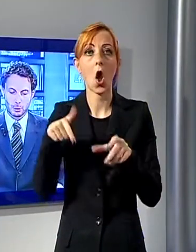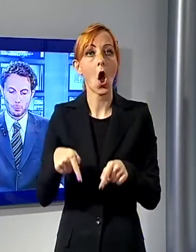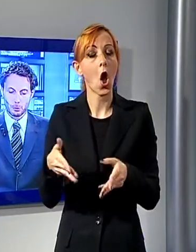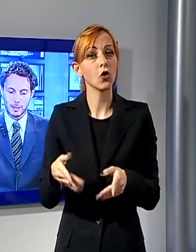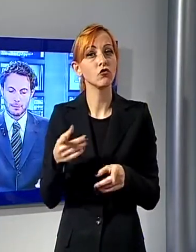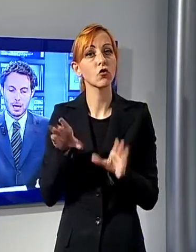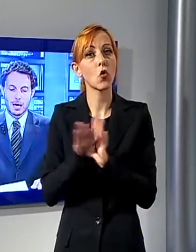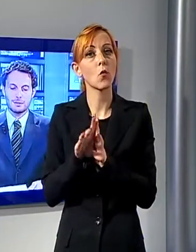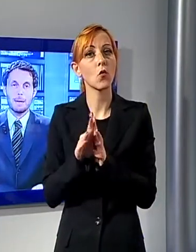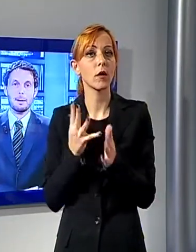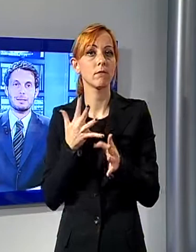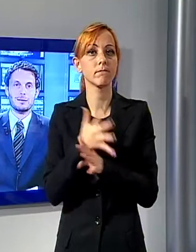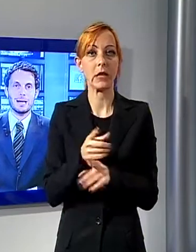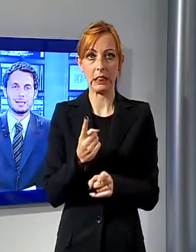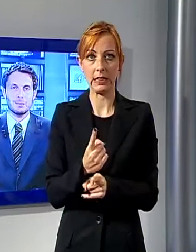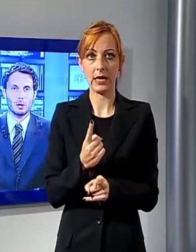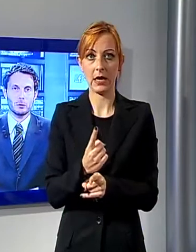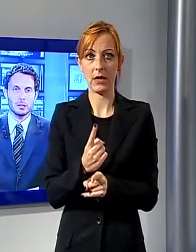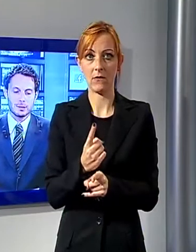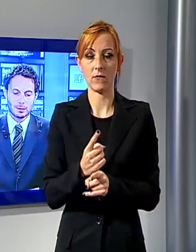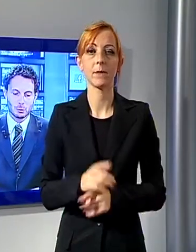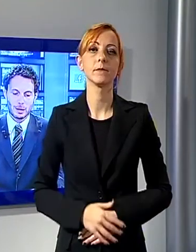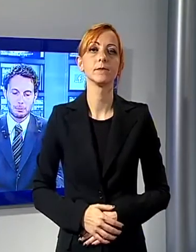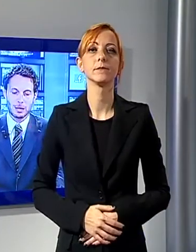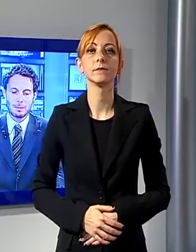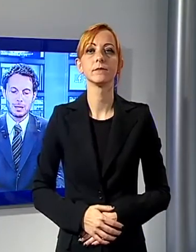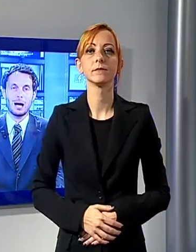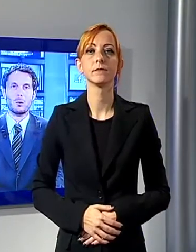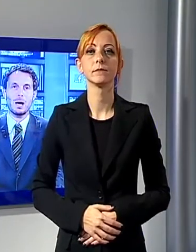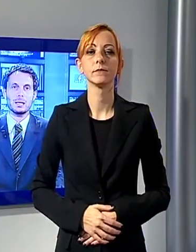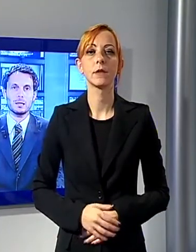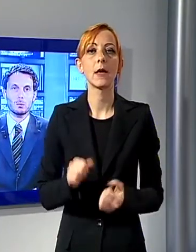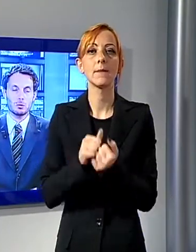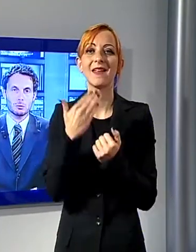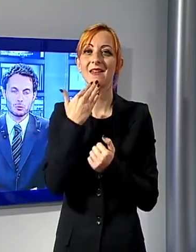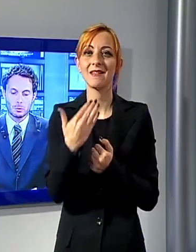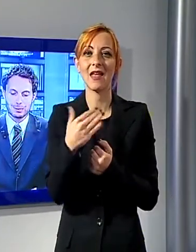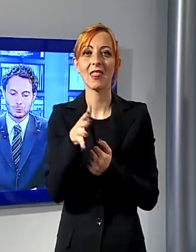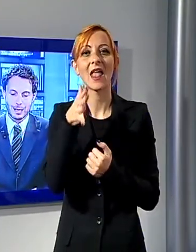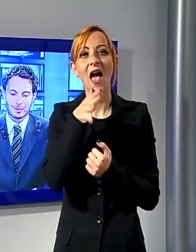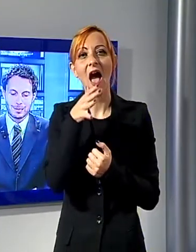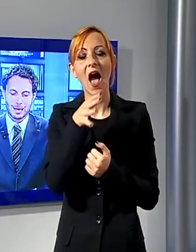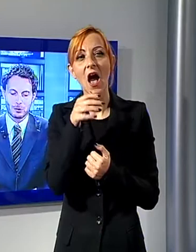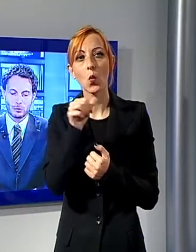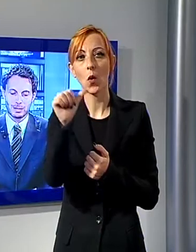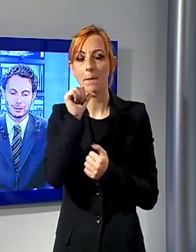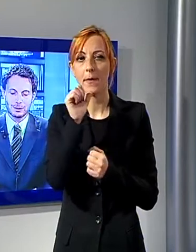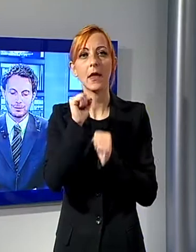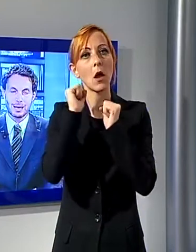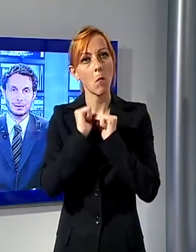Comune. E sempre a Petrasanta le buone notizie. Torna potabile l'acqua in 250 utenze che erano state interessate